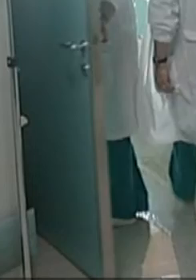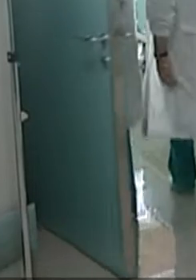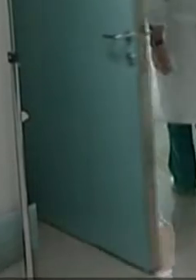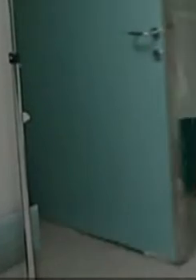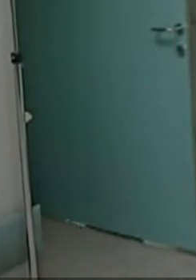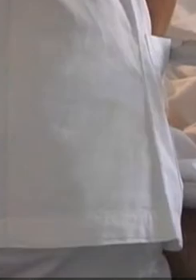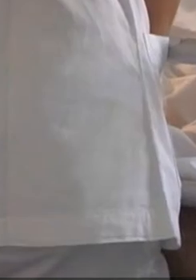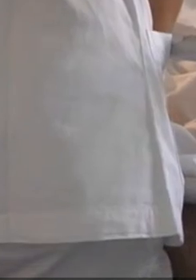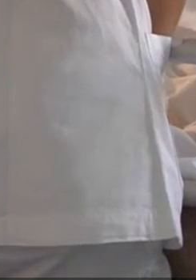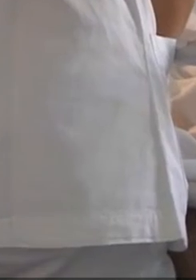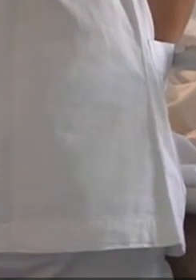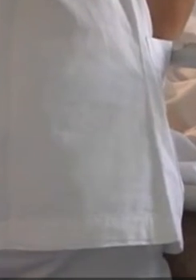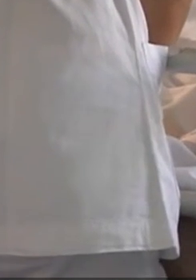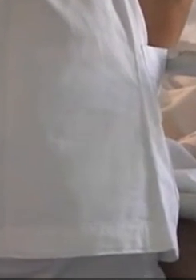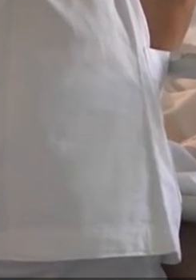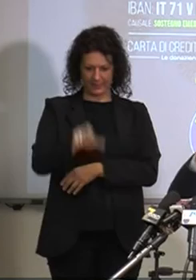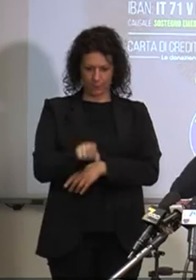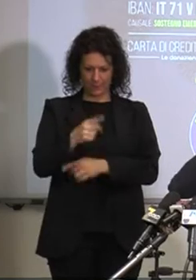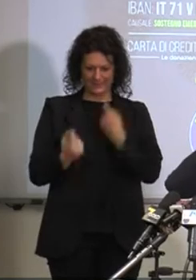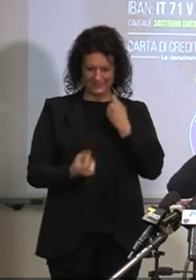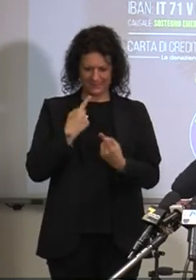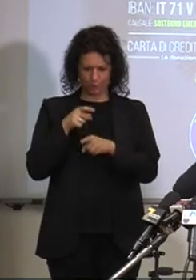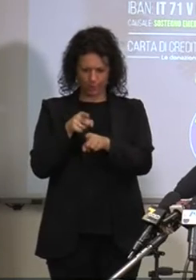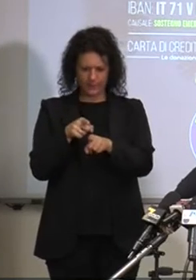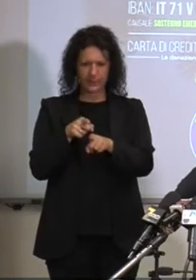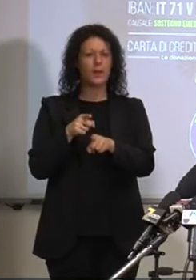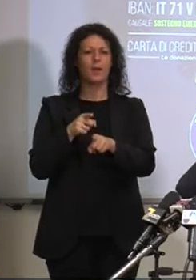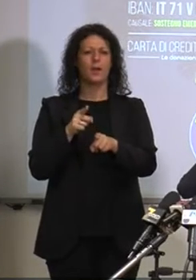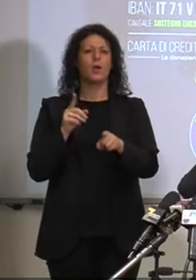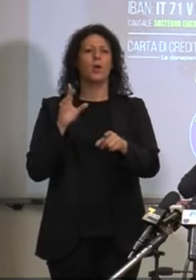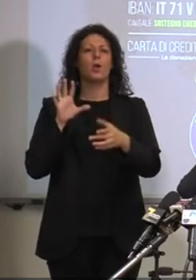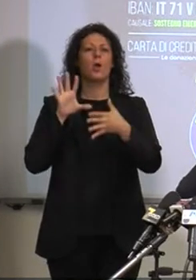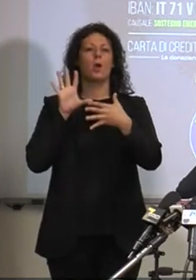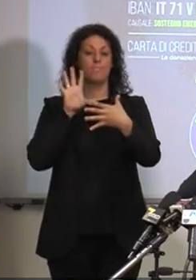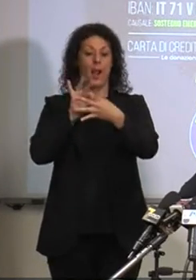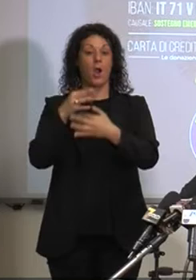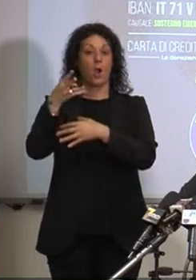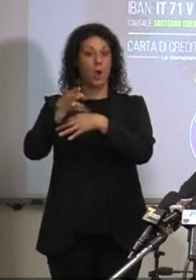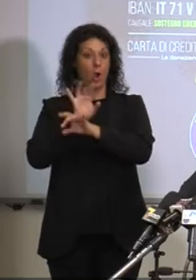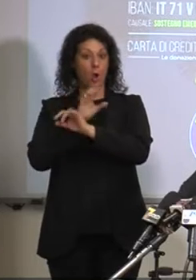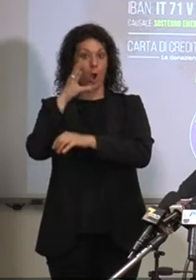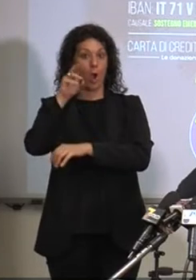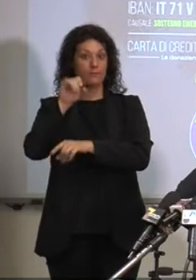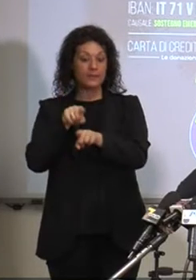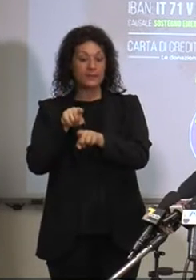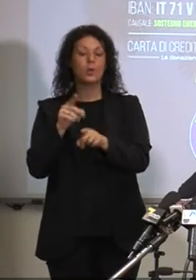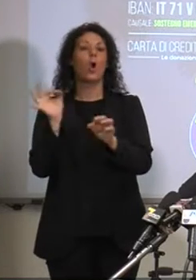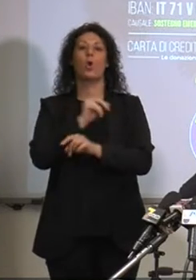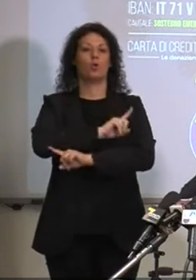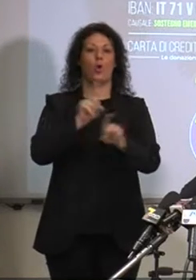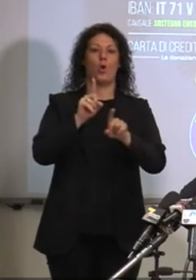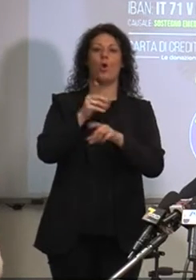normali influenze e gli eventuali casi di coronavirus. Non è che possiamo pensare che tutti coloro che avranno l'influenza, avranno